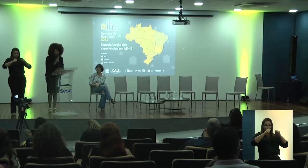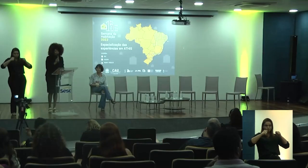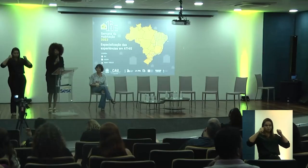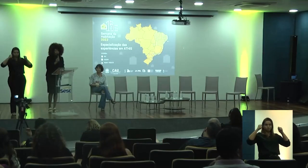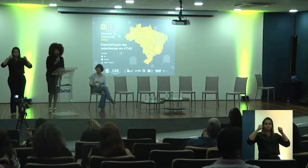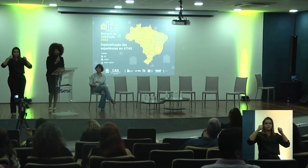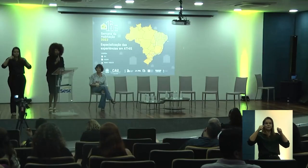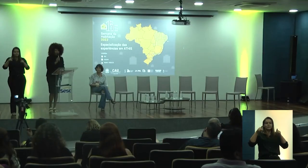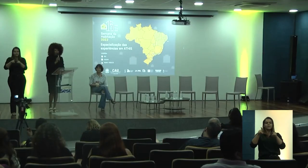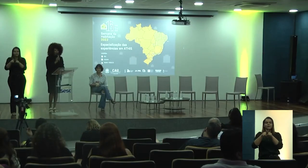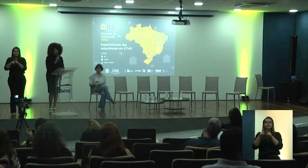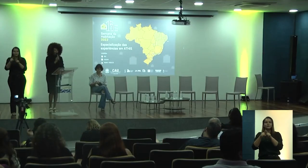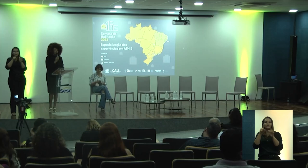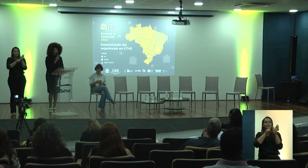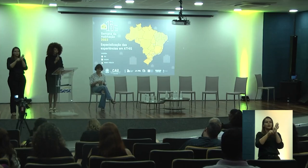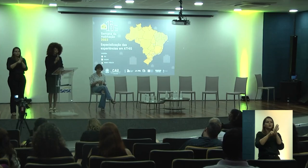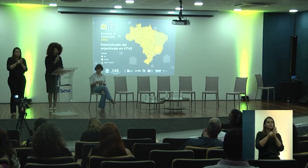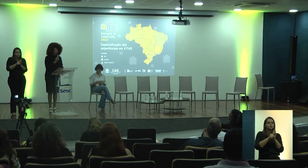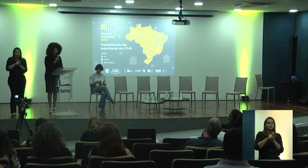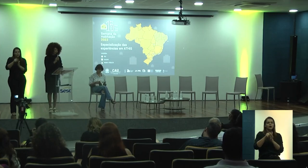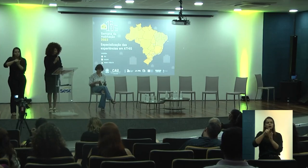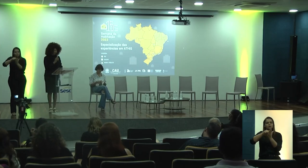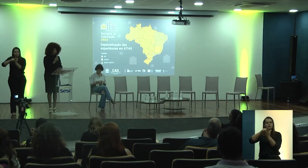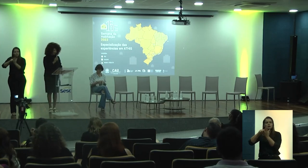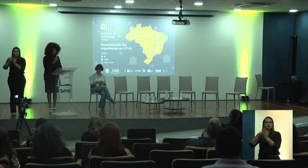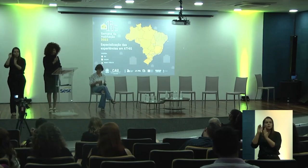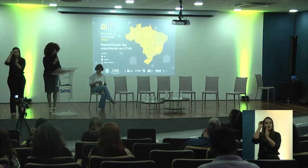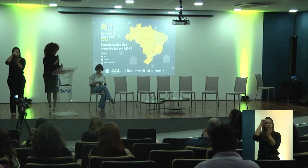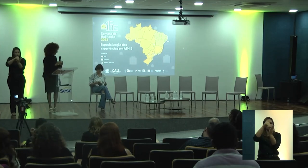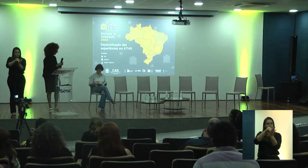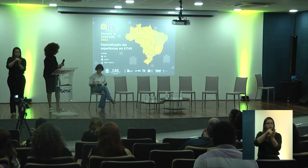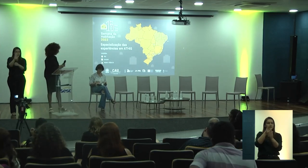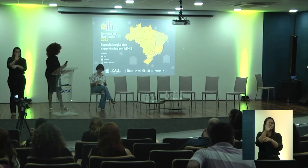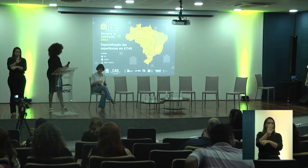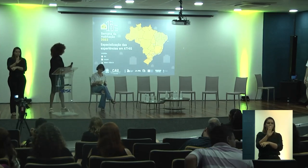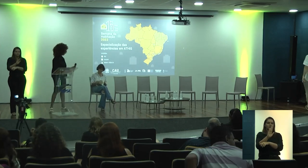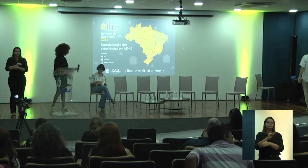as perguntas sejam anotadas para a última parte da nossa tarde.